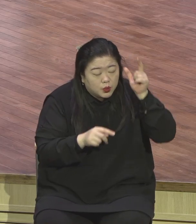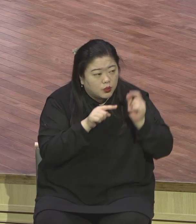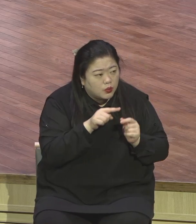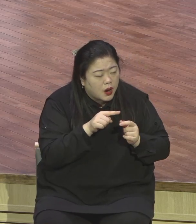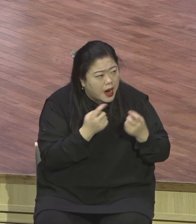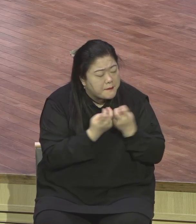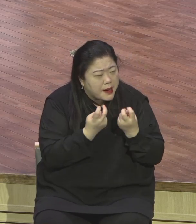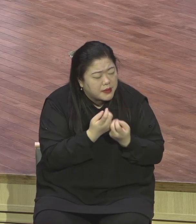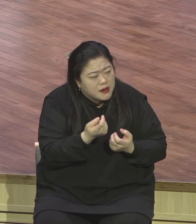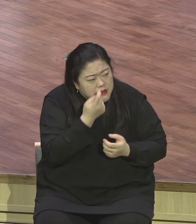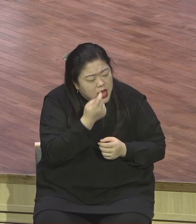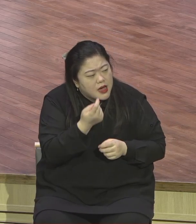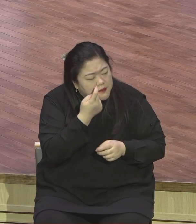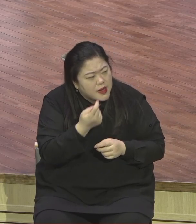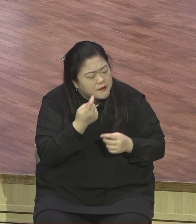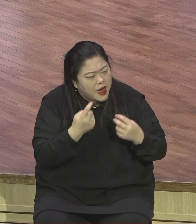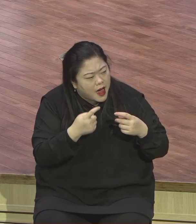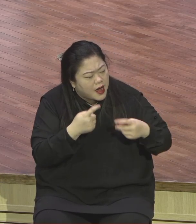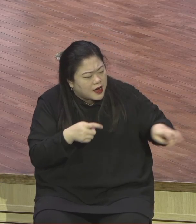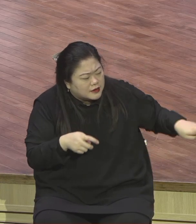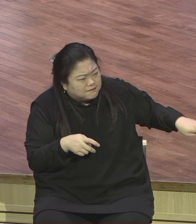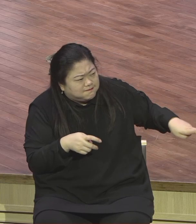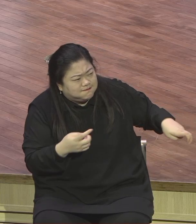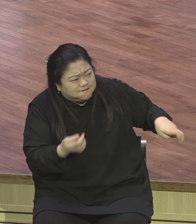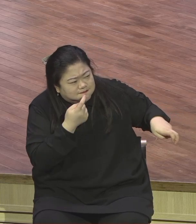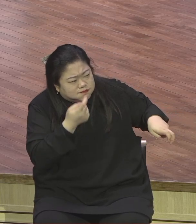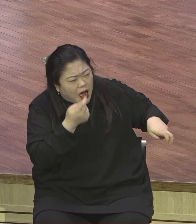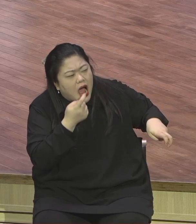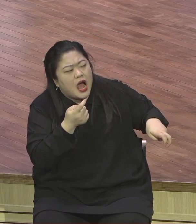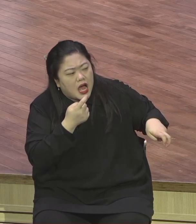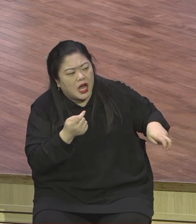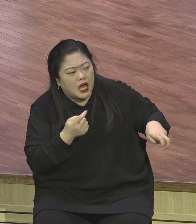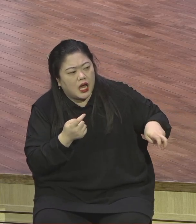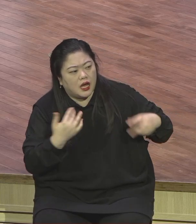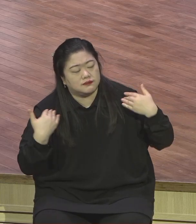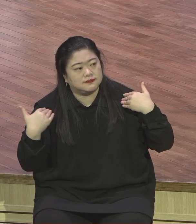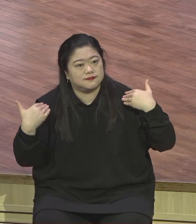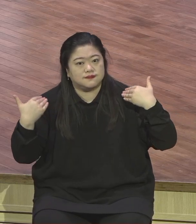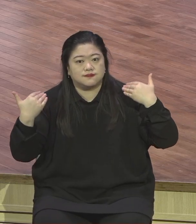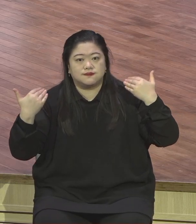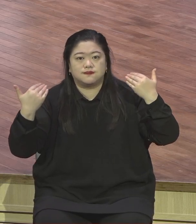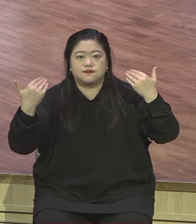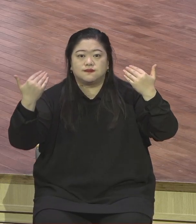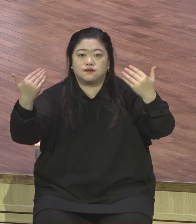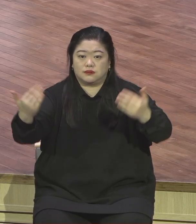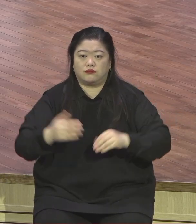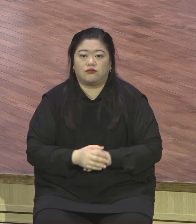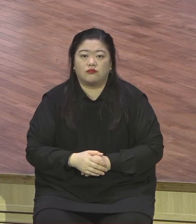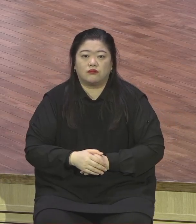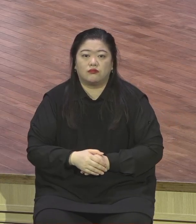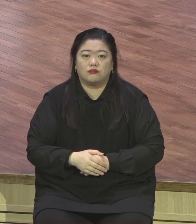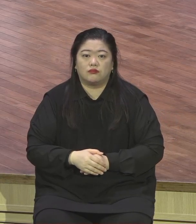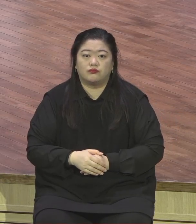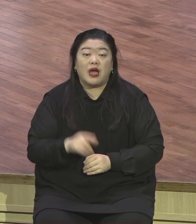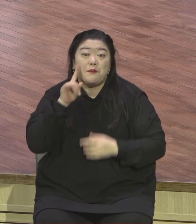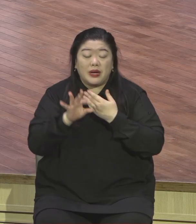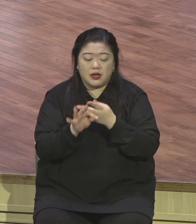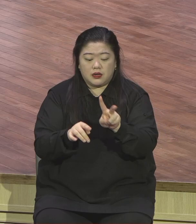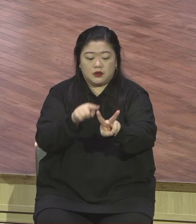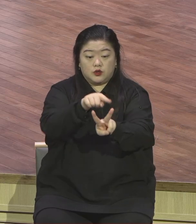그때 이 멍해를 씌울 때에 전부 다 이 멍해의 무게는 어미 소에게 다 담당시킵니다. 어미 소에게